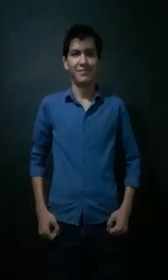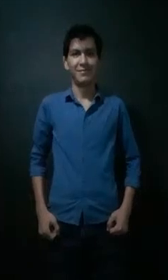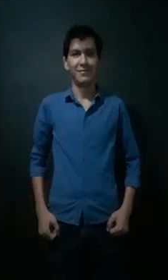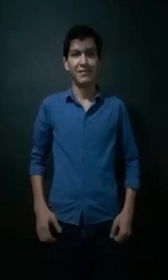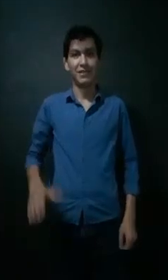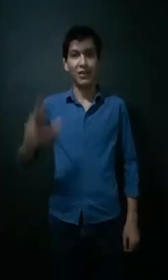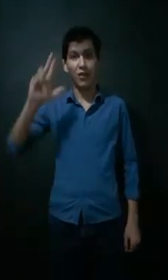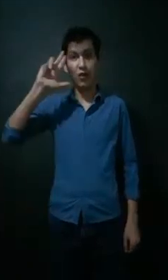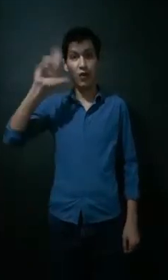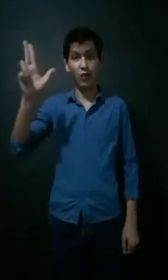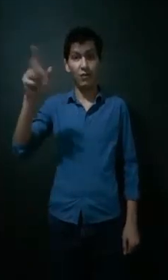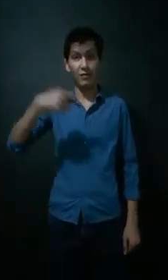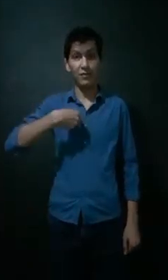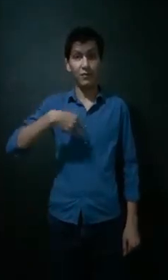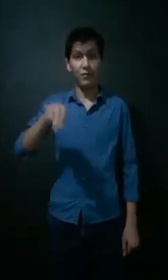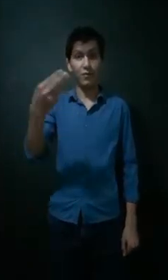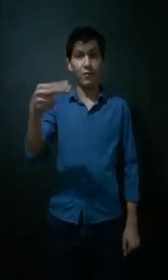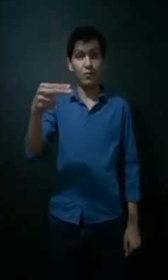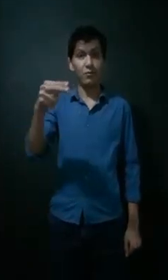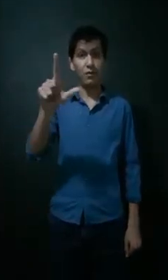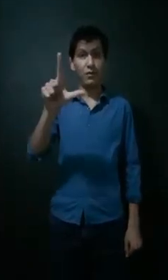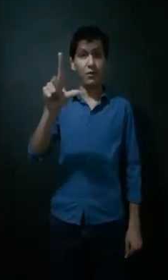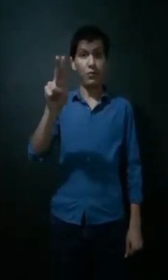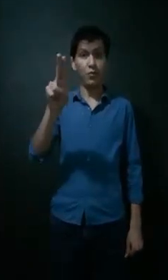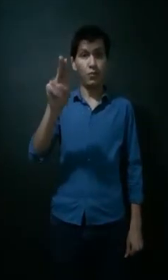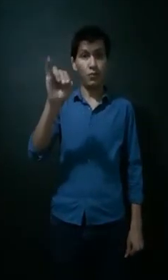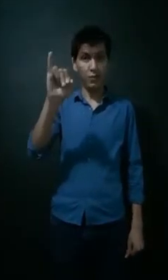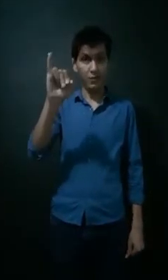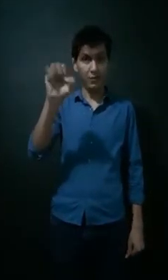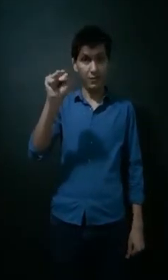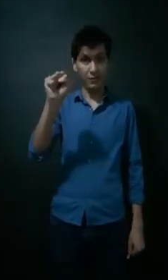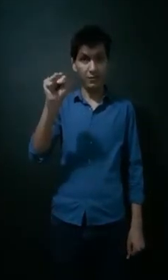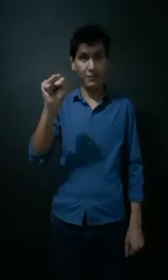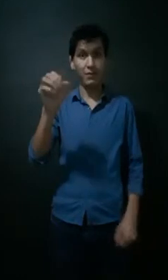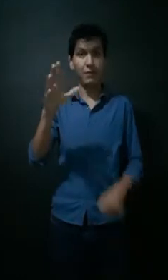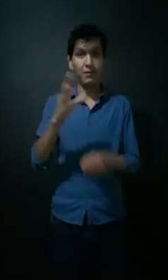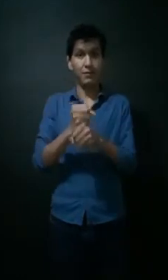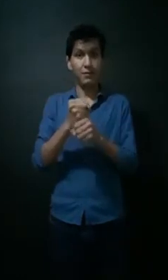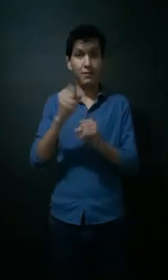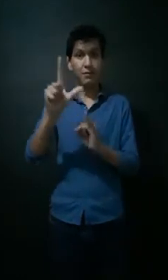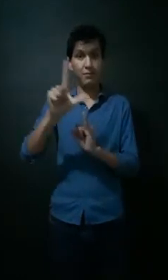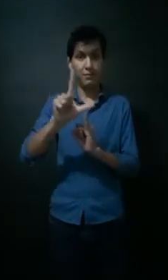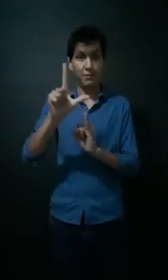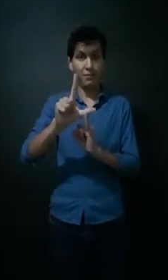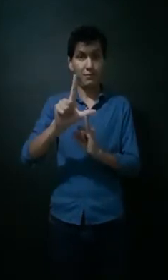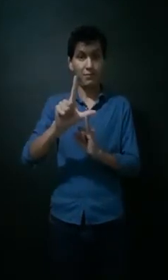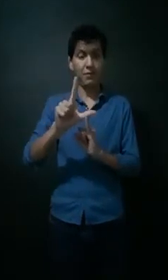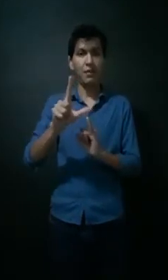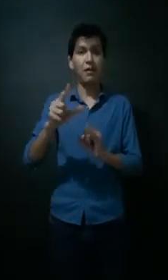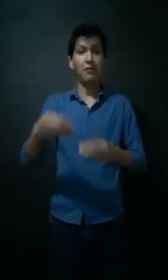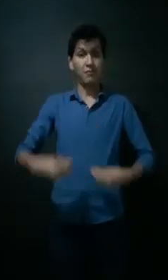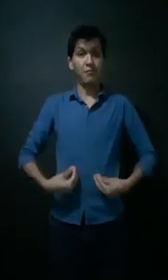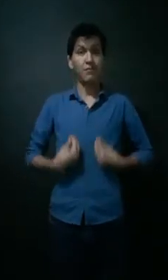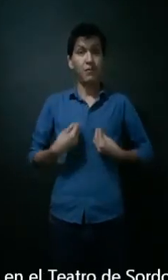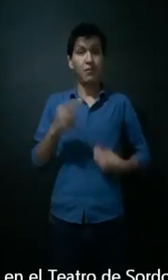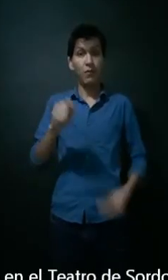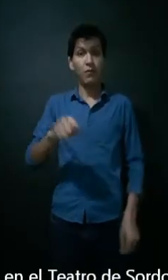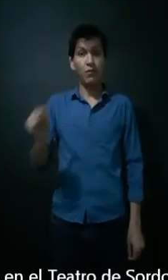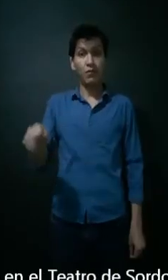Hola, mi nombre es Luis Castro. Vivo en la ciudad de Torreón, Coahuila. Yo inicié en el